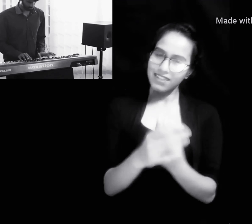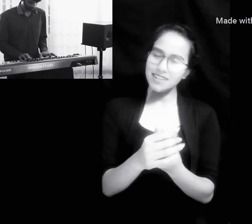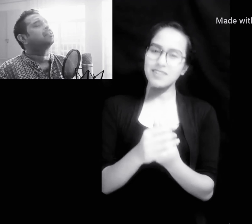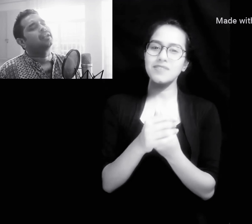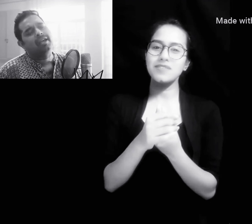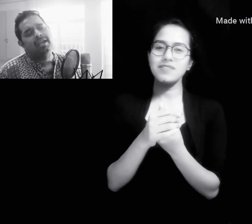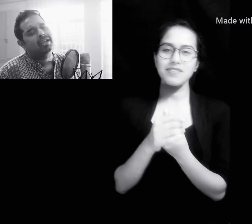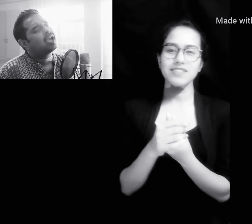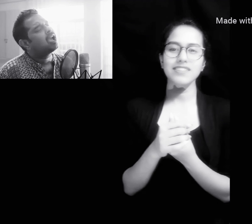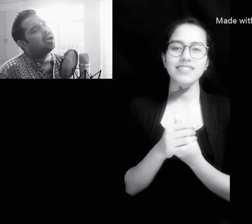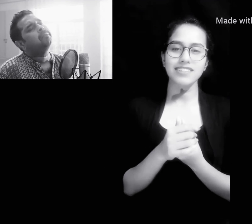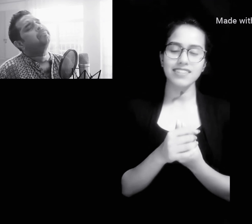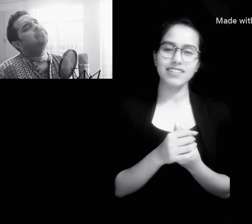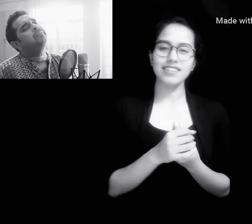एक साथ रहेंगे हम